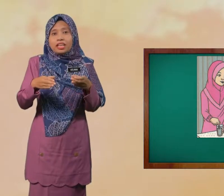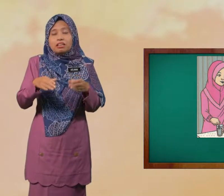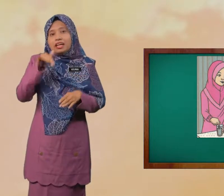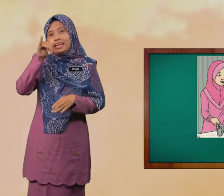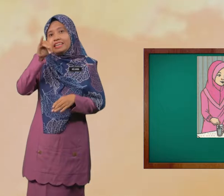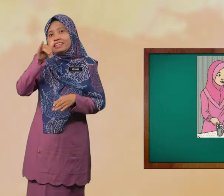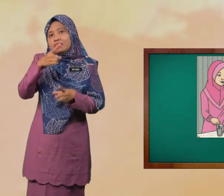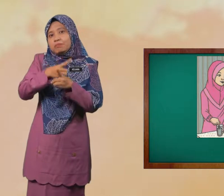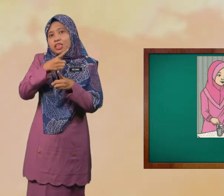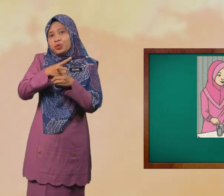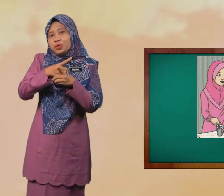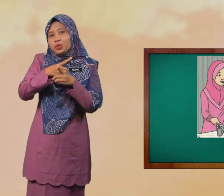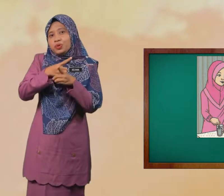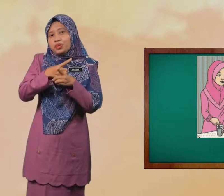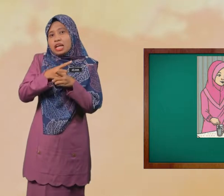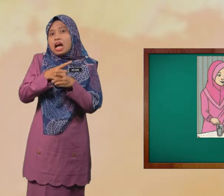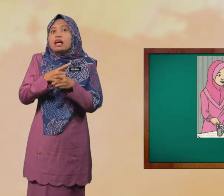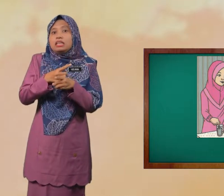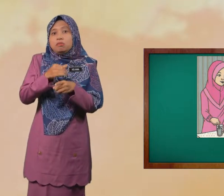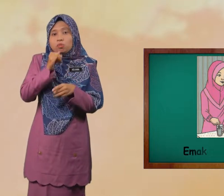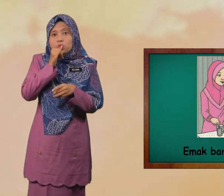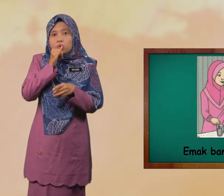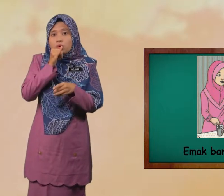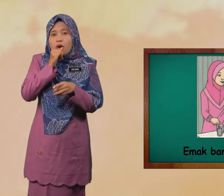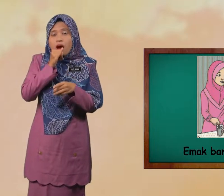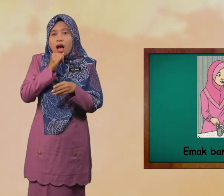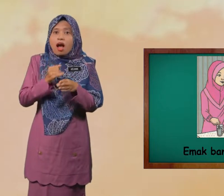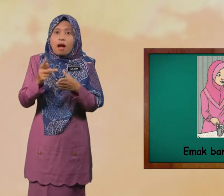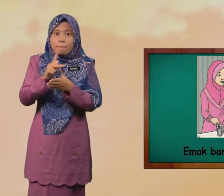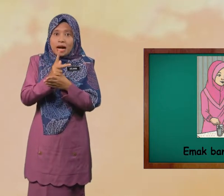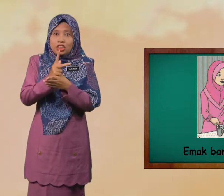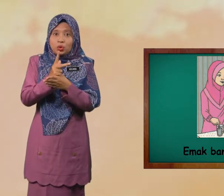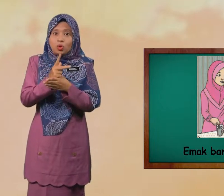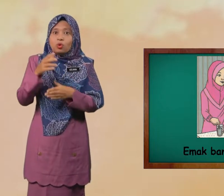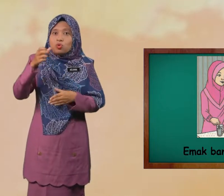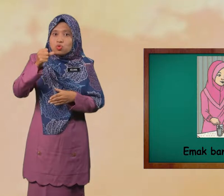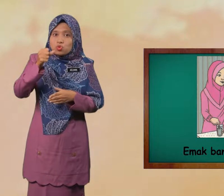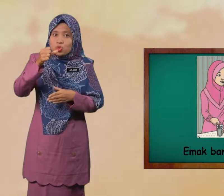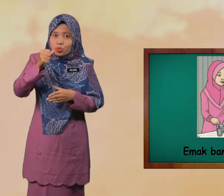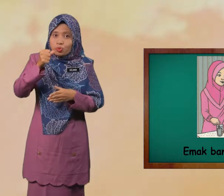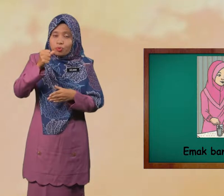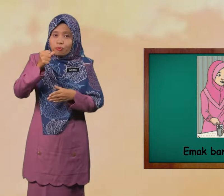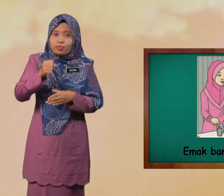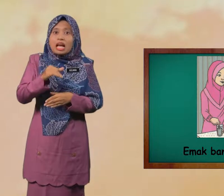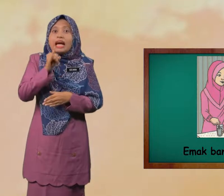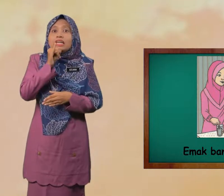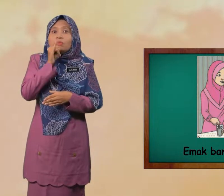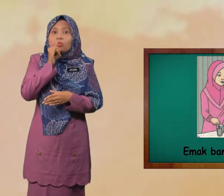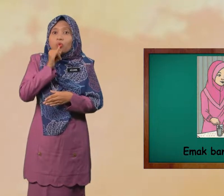Ya Betul Ibu Banco Susu Ibu